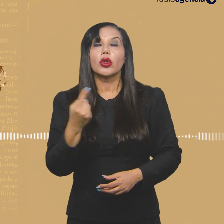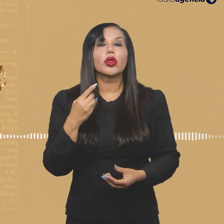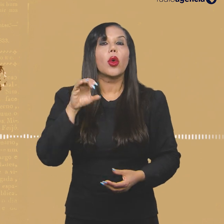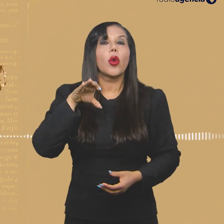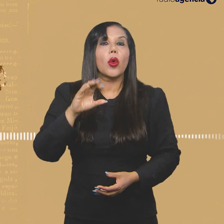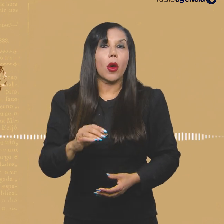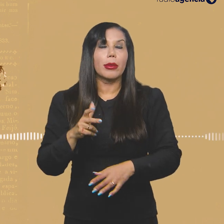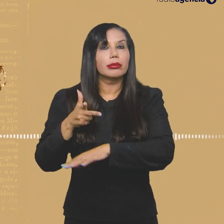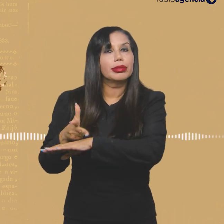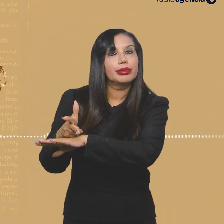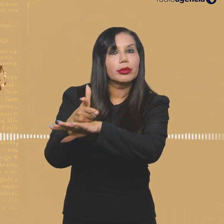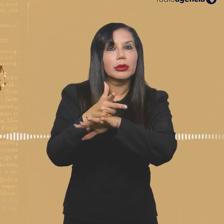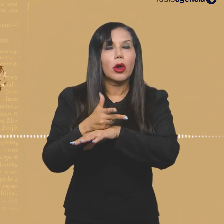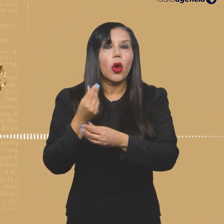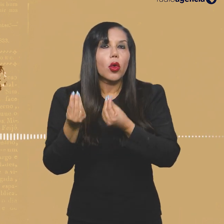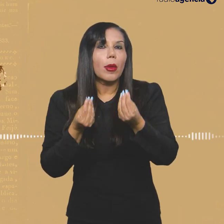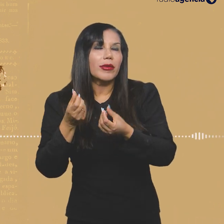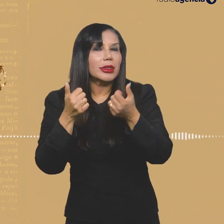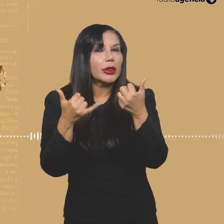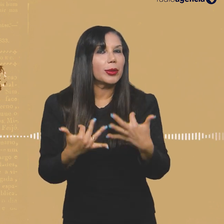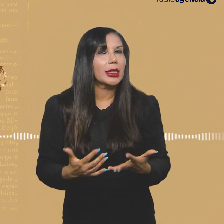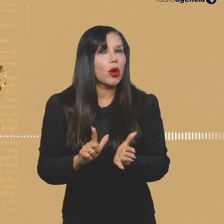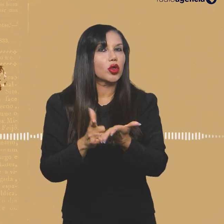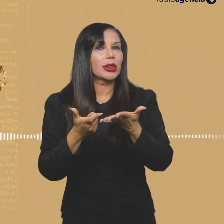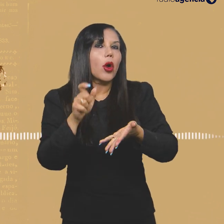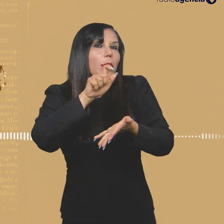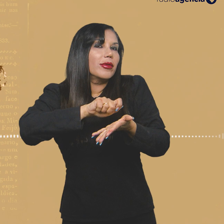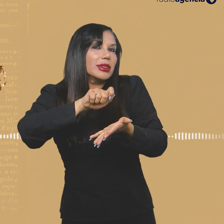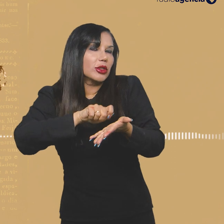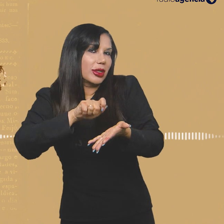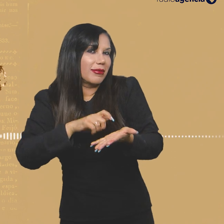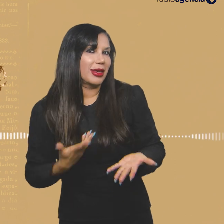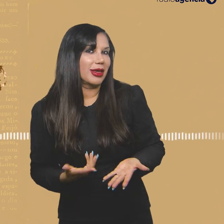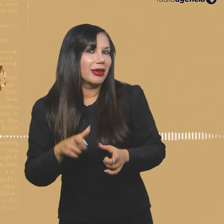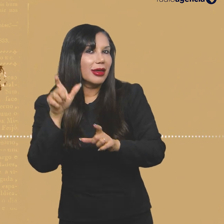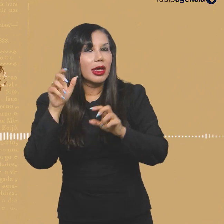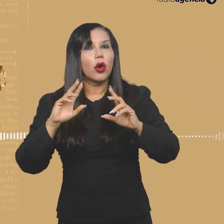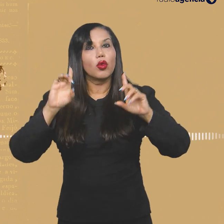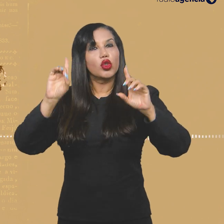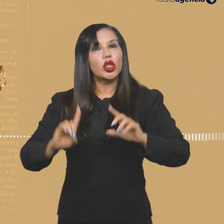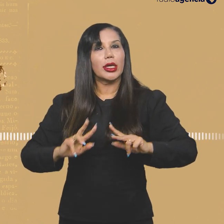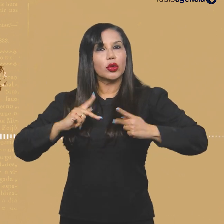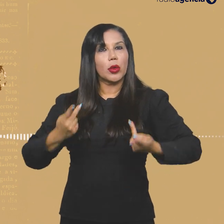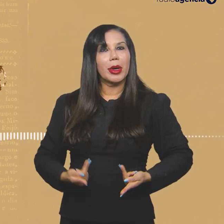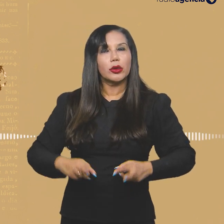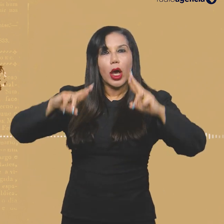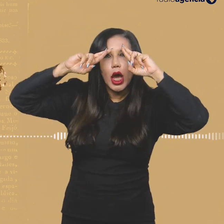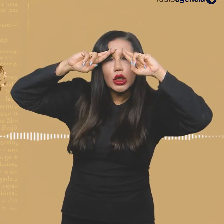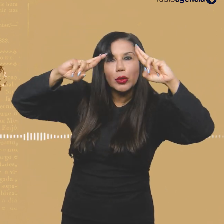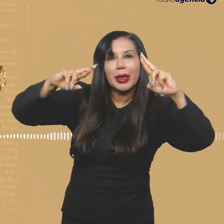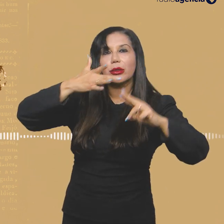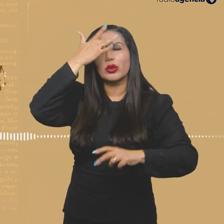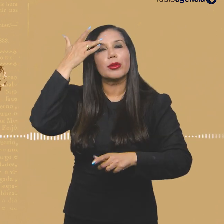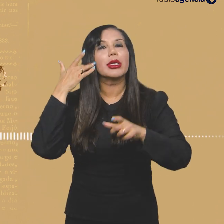como a gente acha que a cobertura deveria ser feita, né? Cobertura ao lado dos direitos humanos, cobertura de respeito às pessoas,